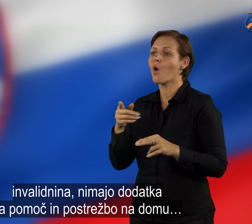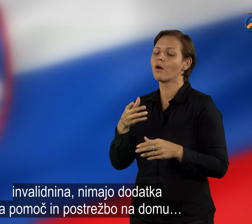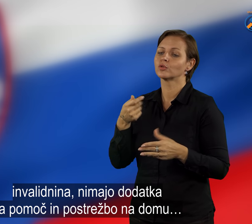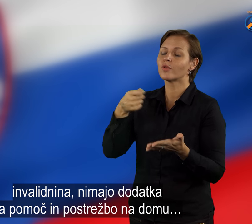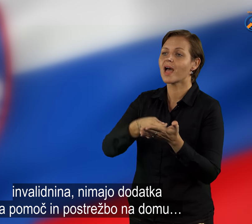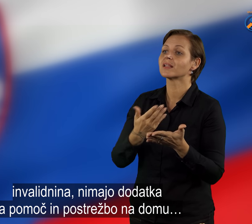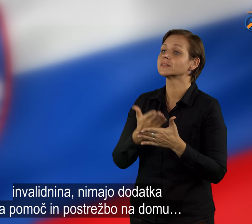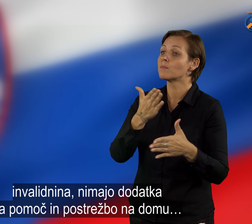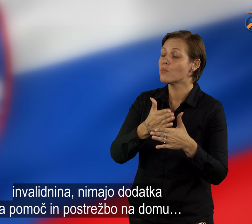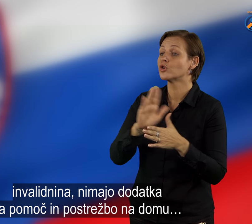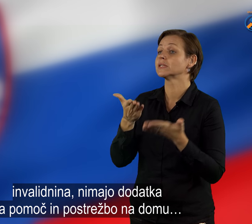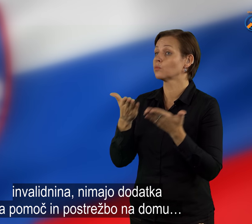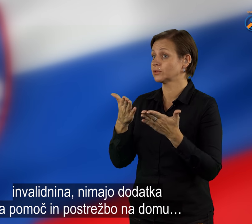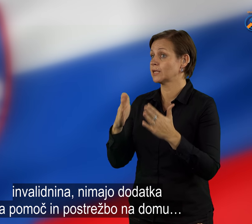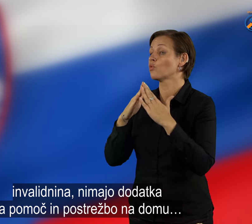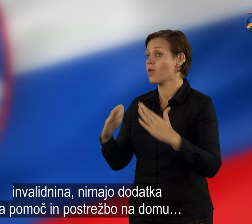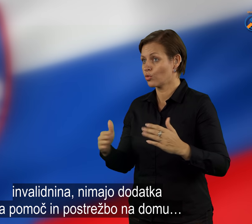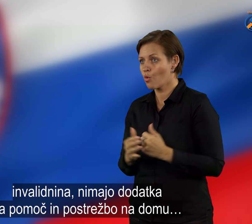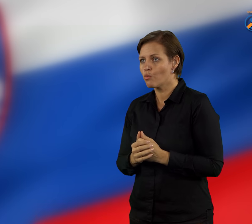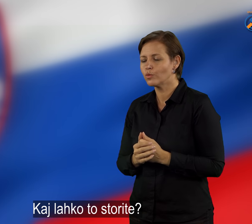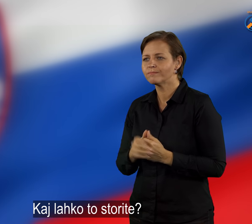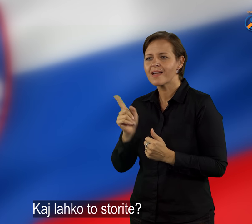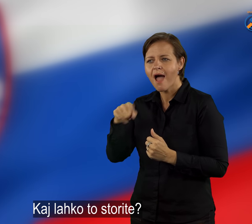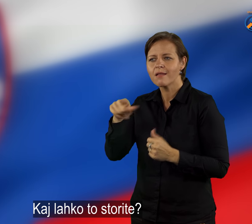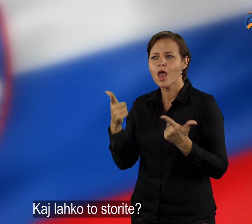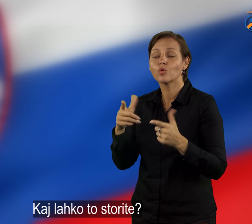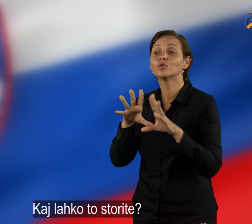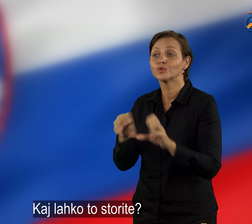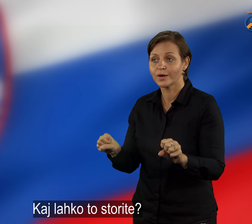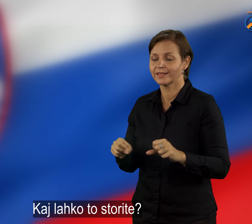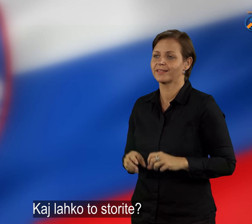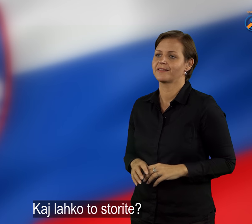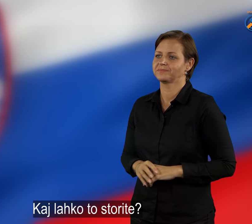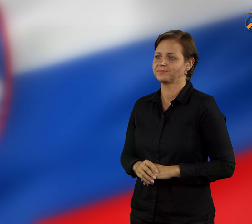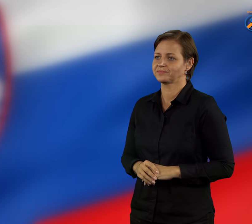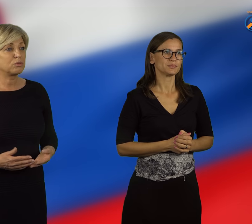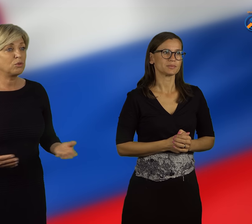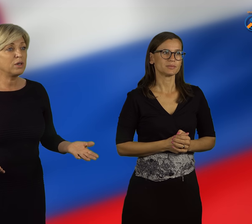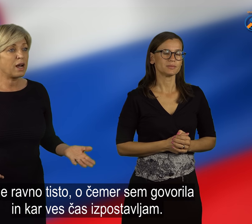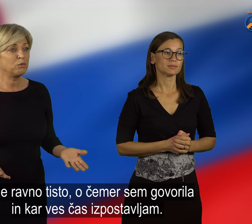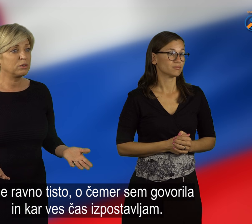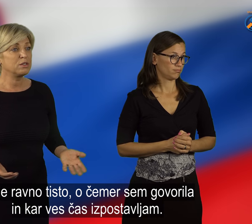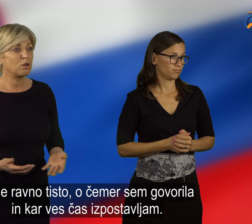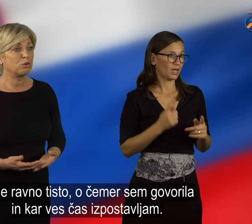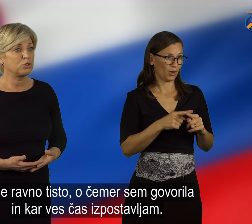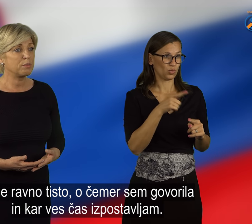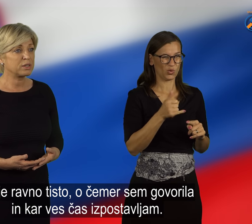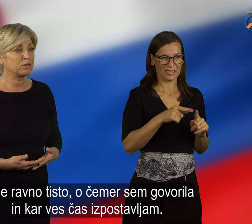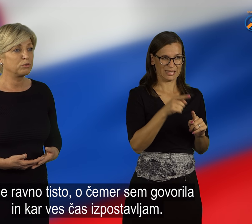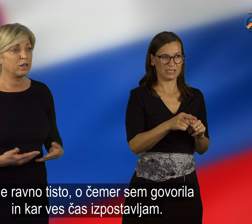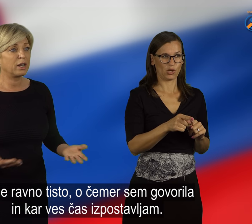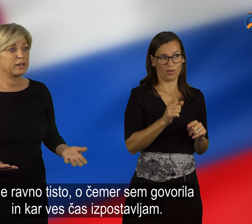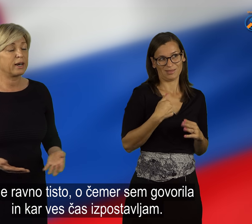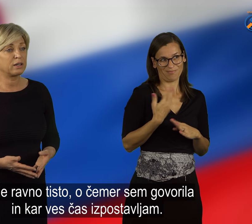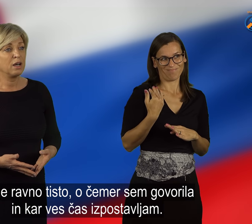in postrežbo na domo. Kaj torej lahko za to storite? To je ravno tisto, o čemer